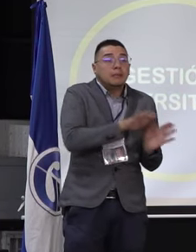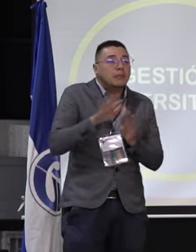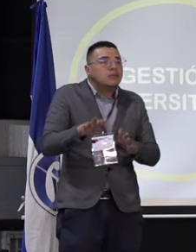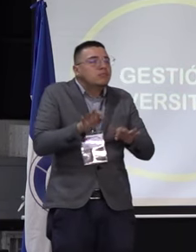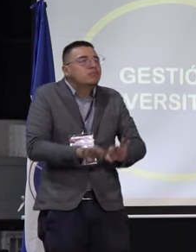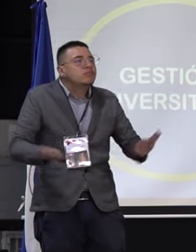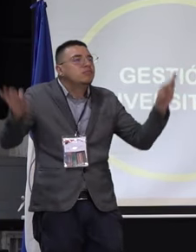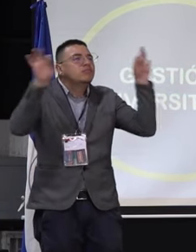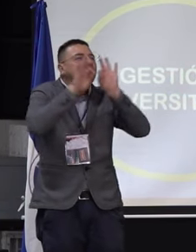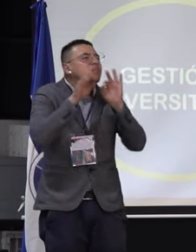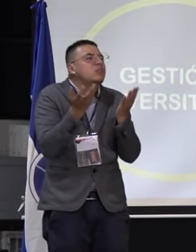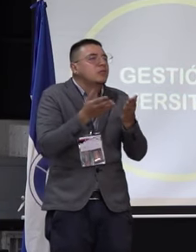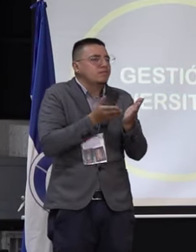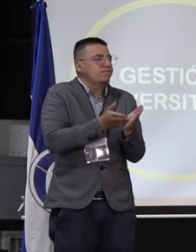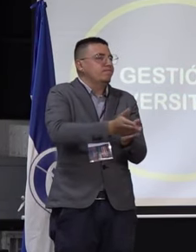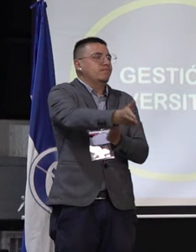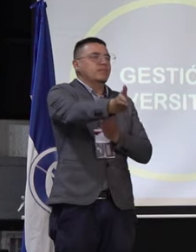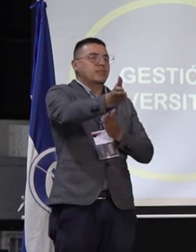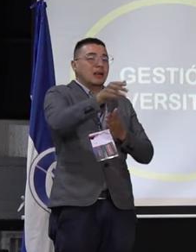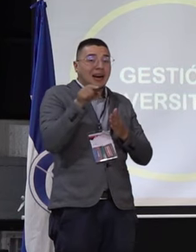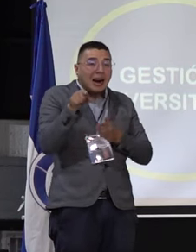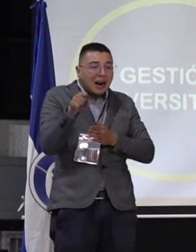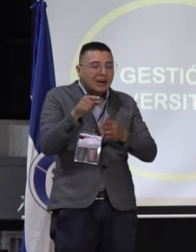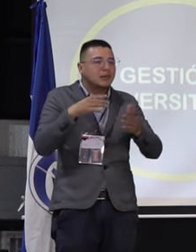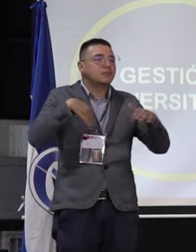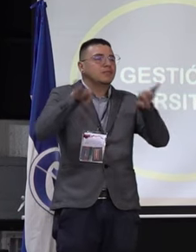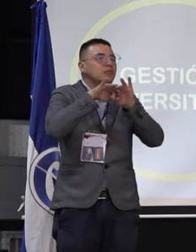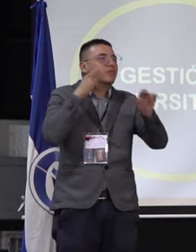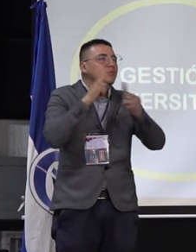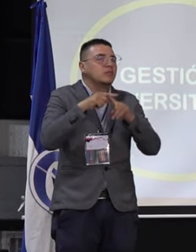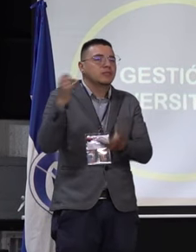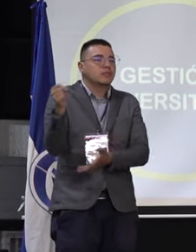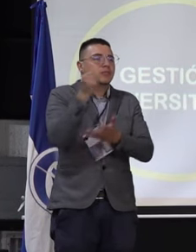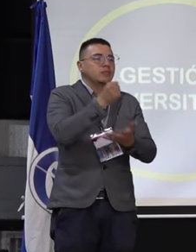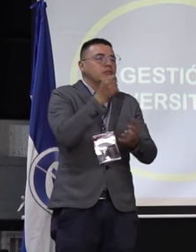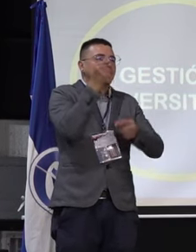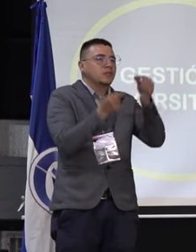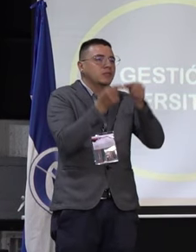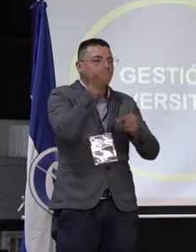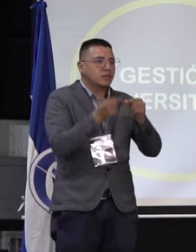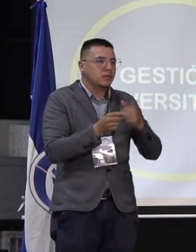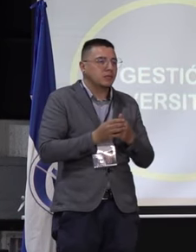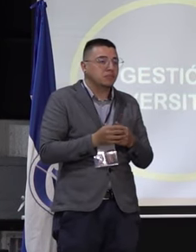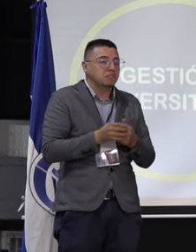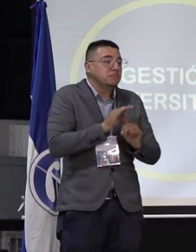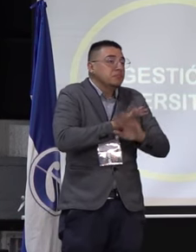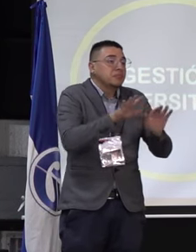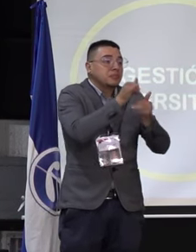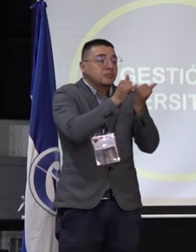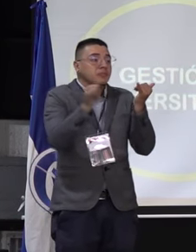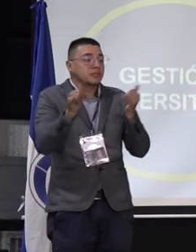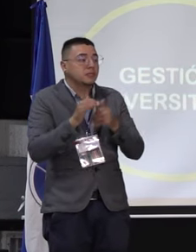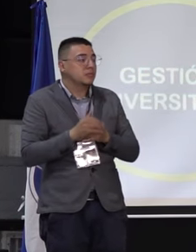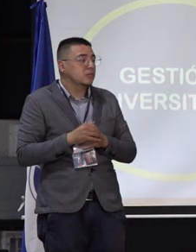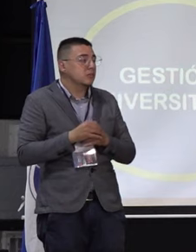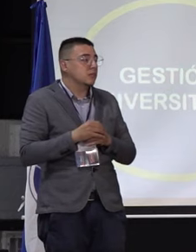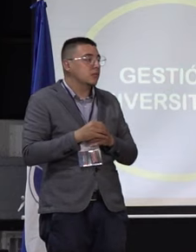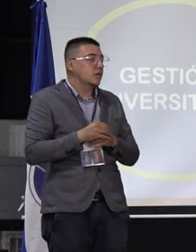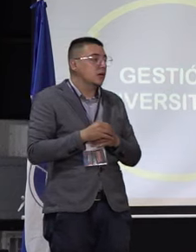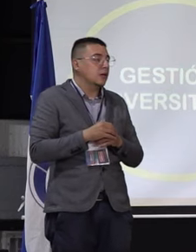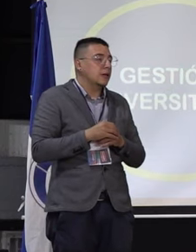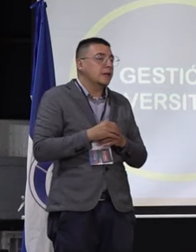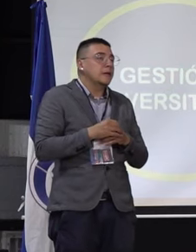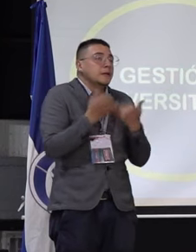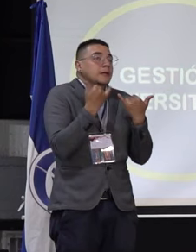que sea permanente y que se implique una asignación también presupuestal. Y finalmente, pues es